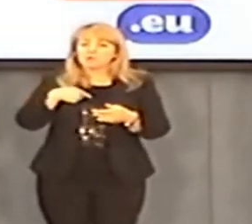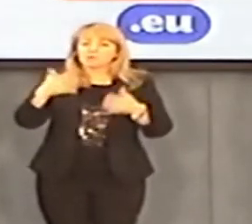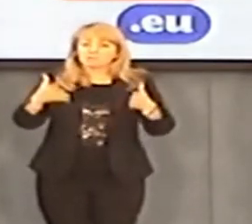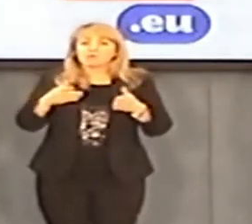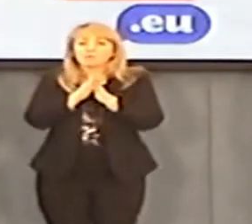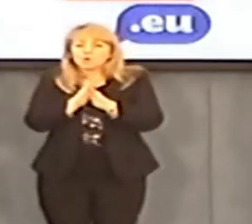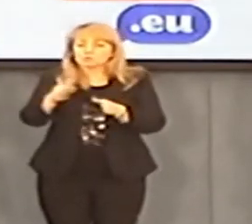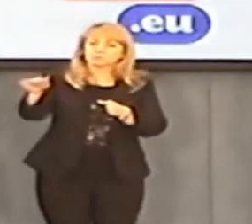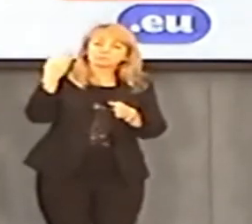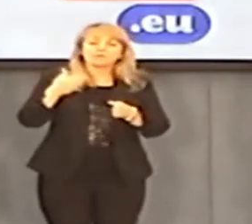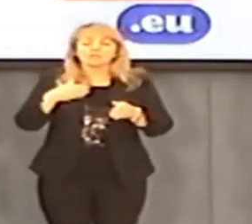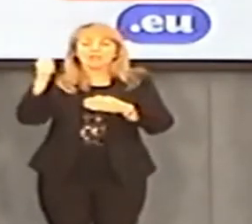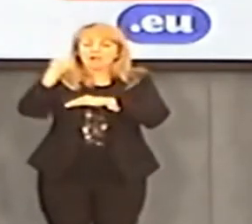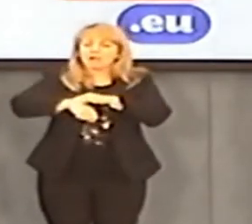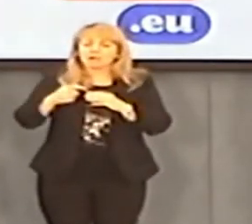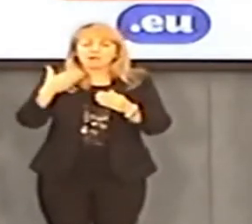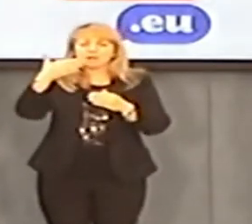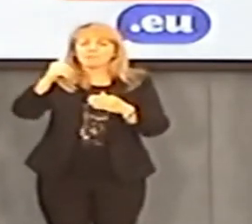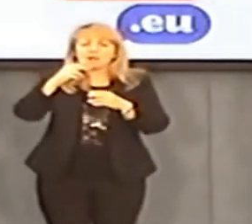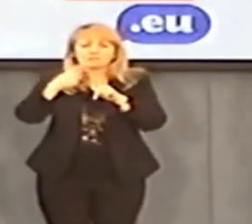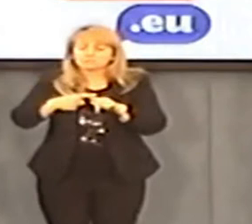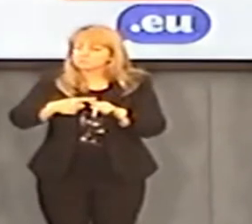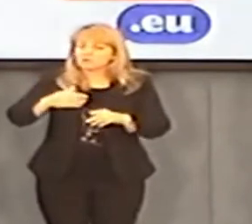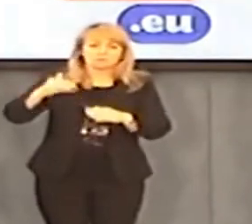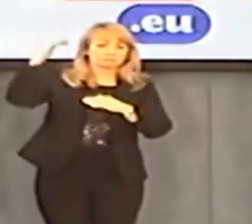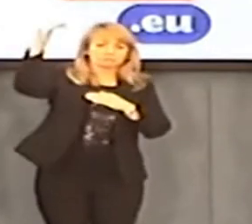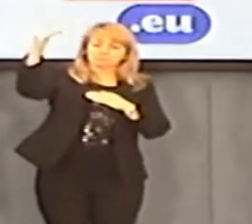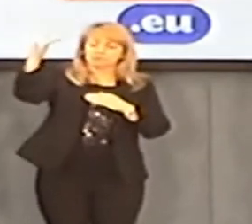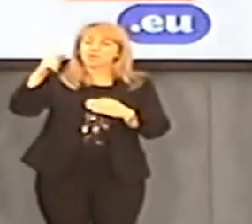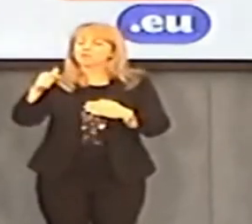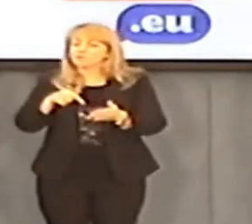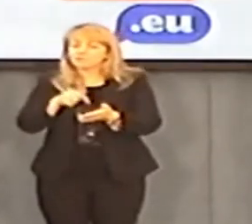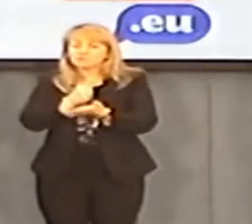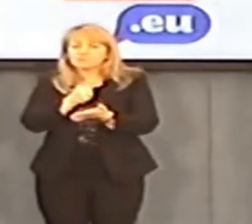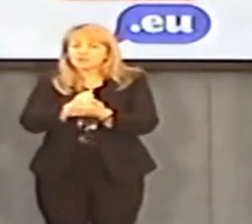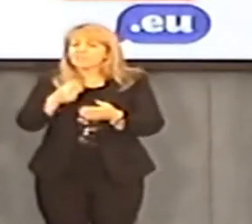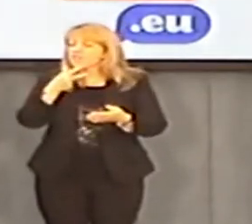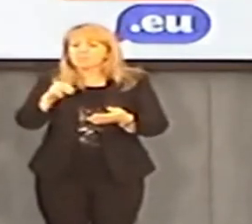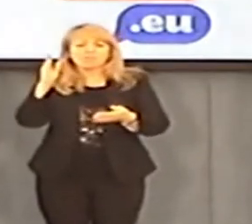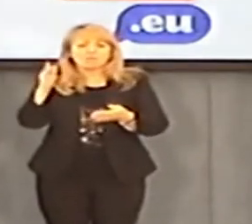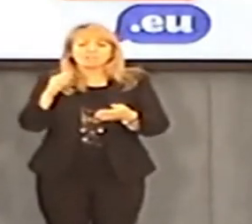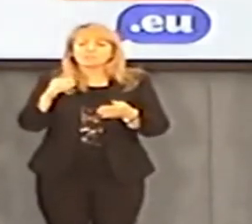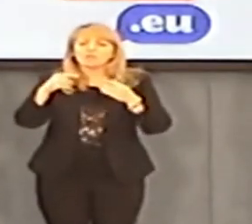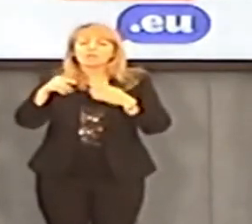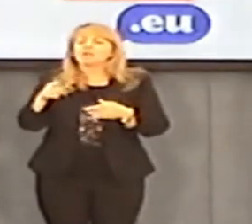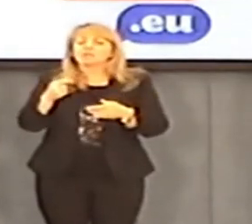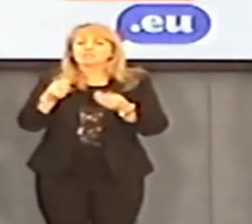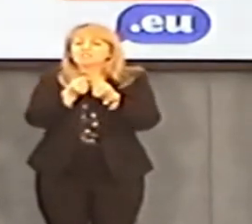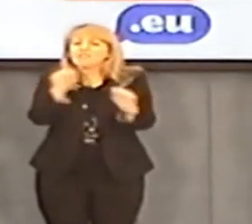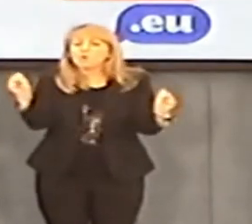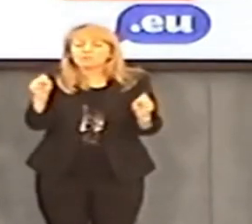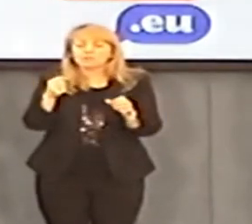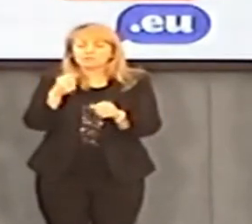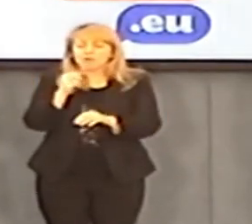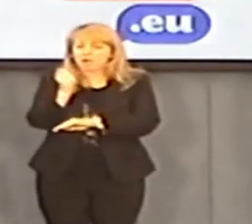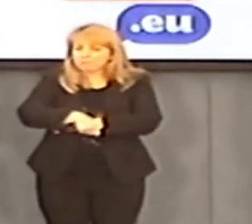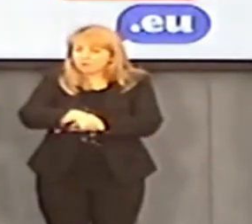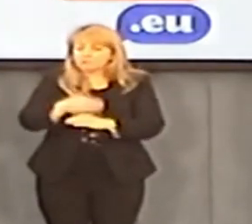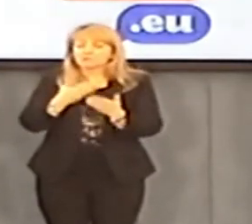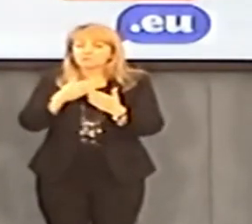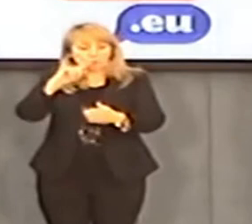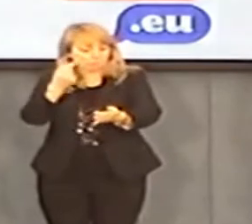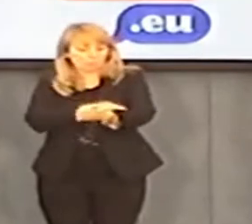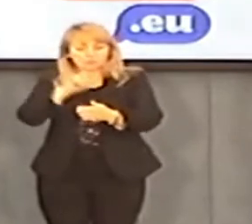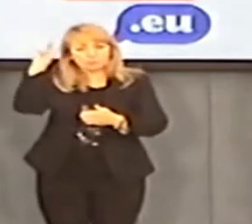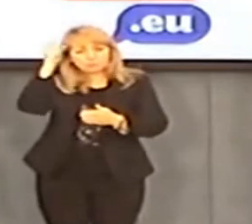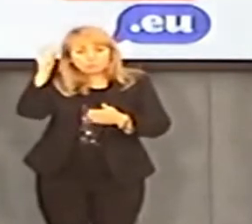Prokuratura dominikańska wystąpiła o wyznaczenie Wesołowskiemu możliwie maksymalnej kary. Sankcje muszą być drastyczne i